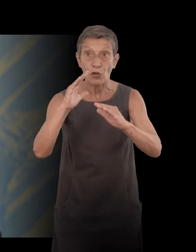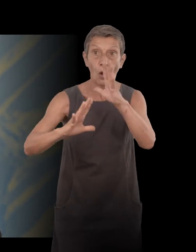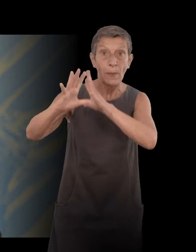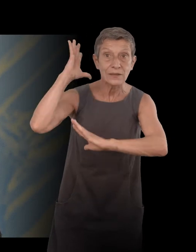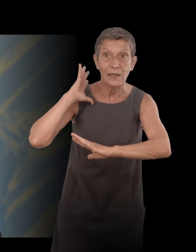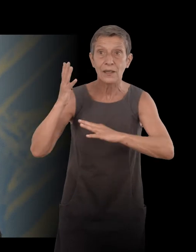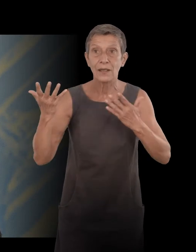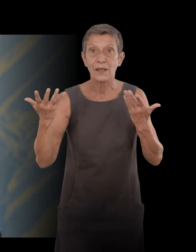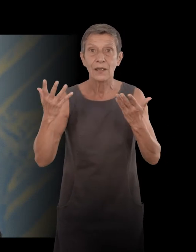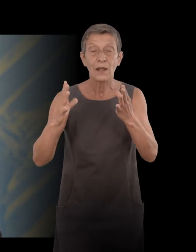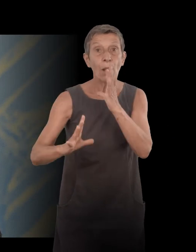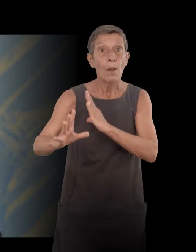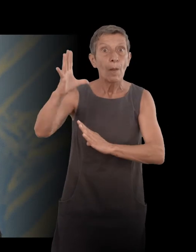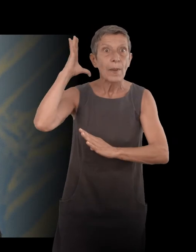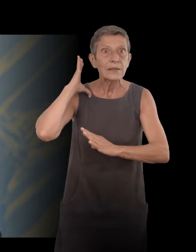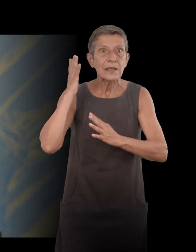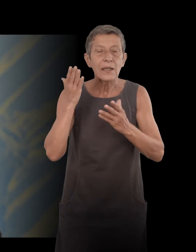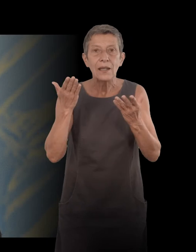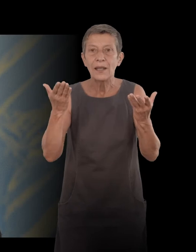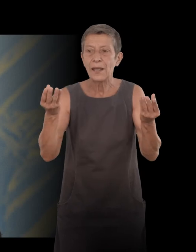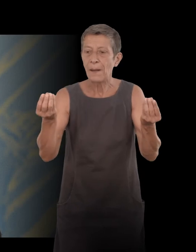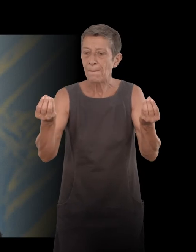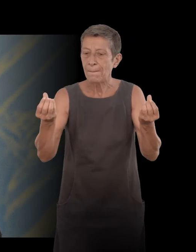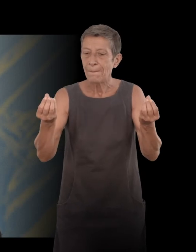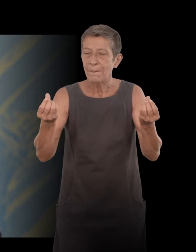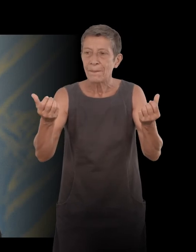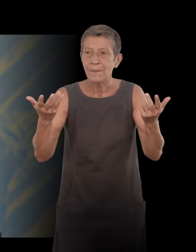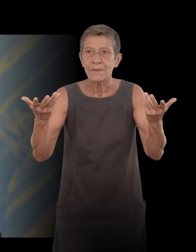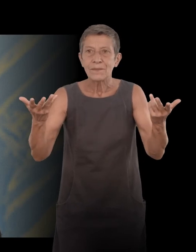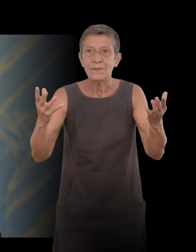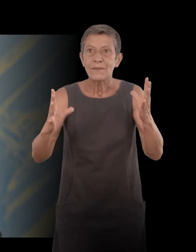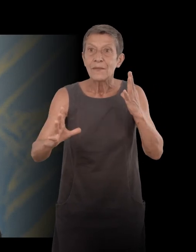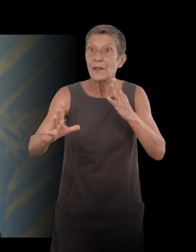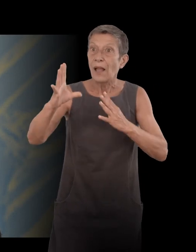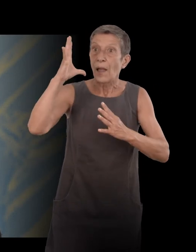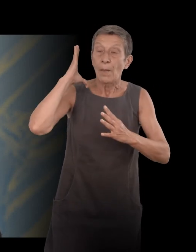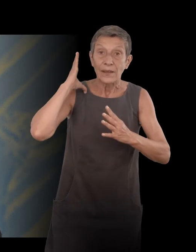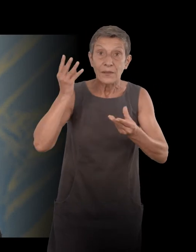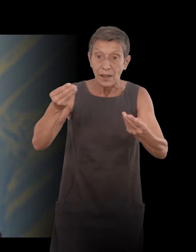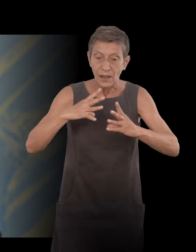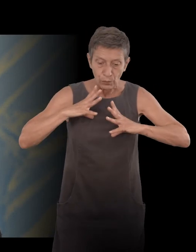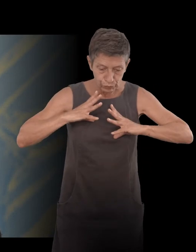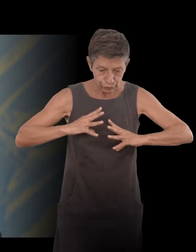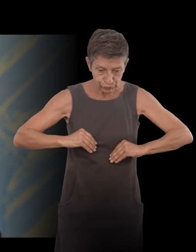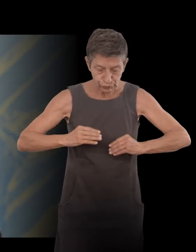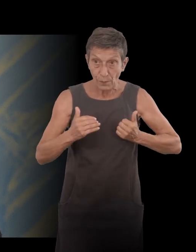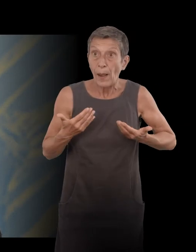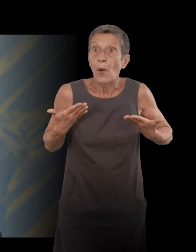C'est tellement plus... C'est tellement plus réconfortant que le présent et surtout tellement plus sûr que l'avenir.